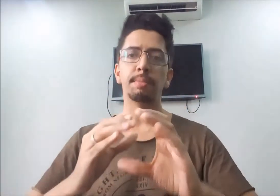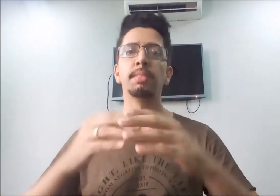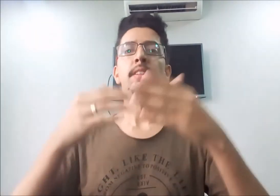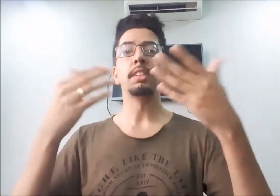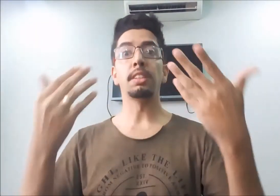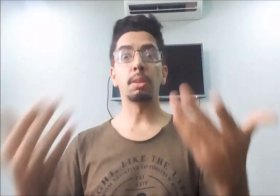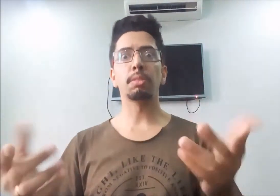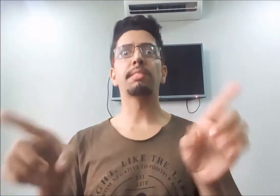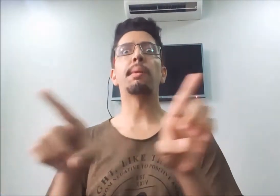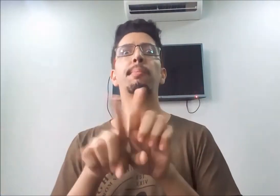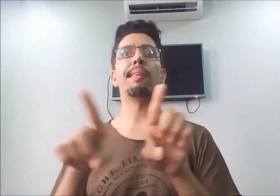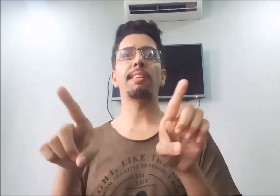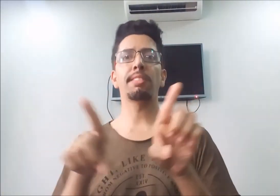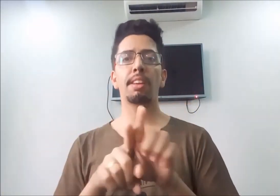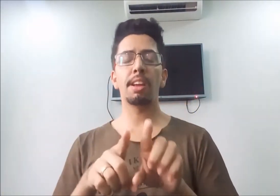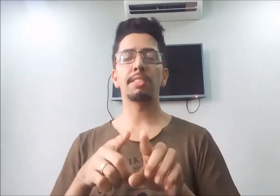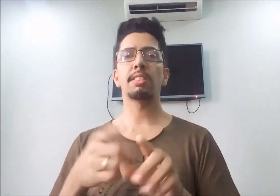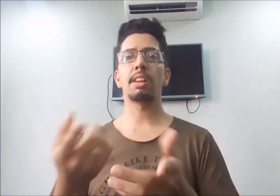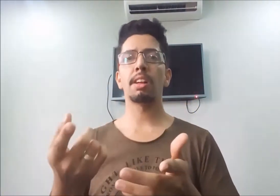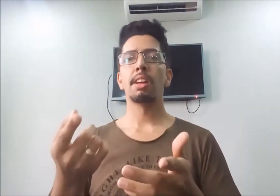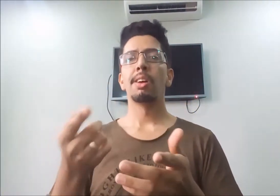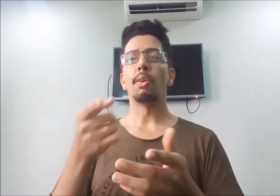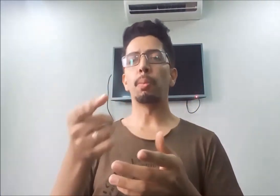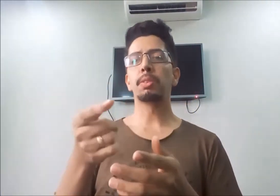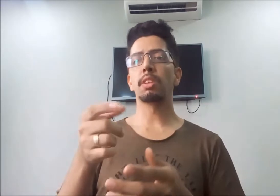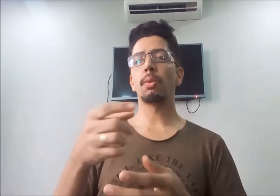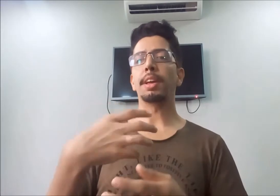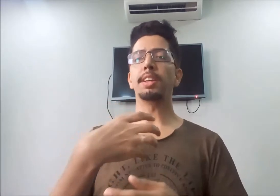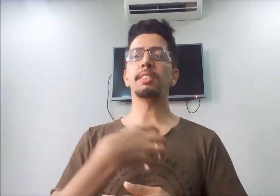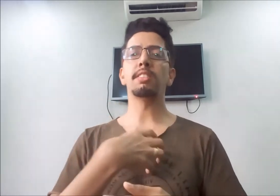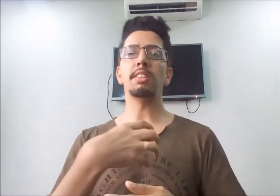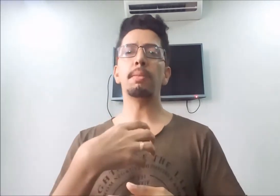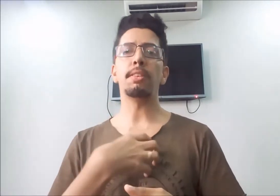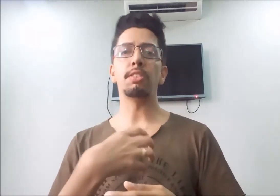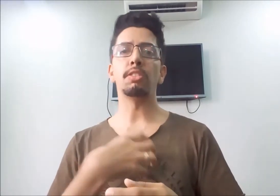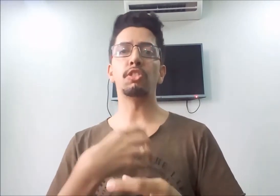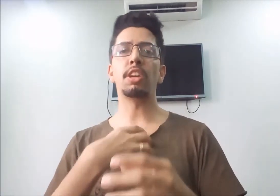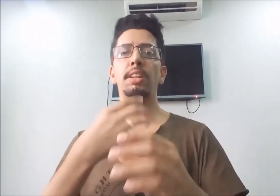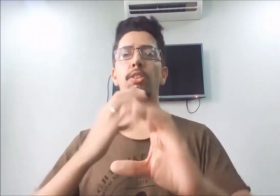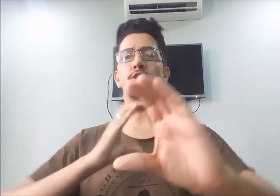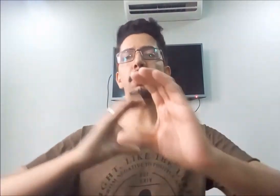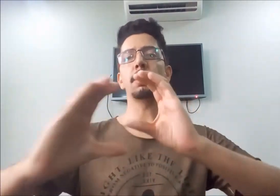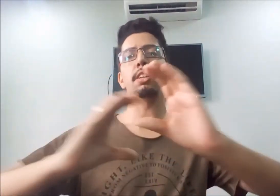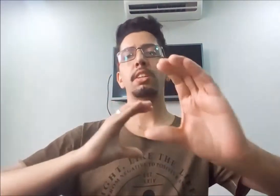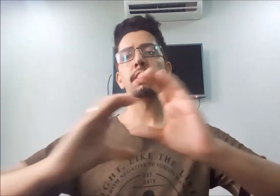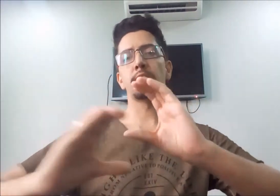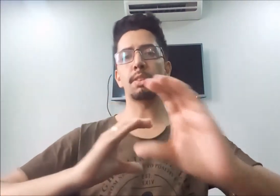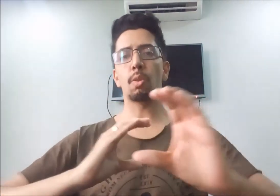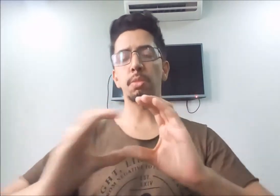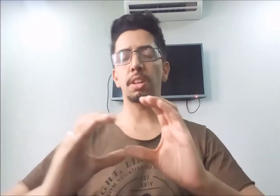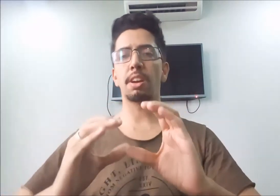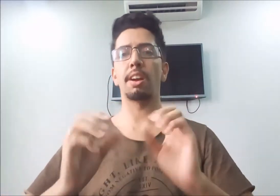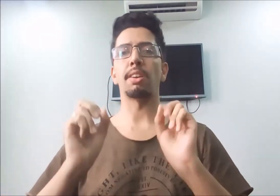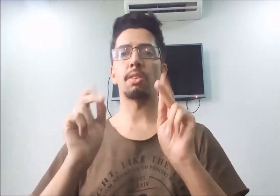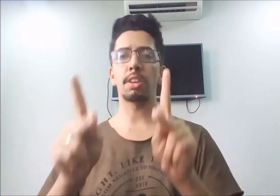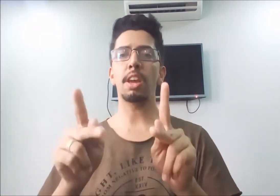Então também tem essa opção aí, esse jeito de se comunicar, ok?